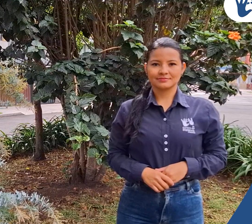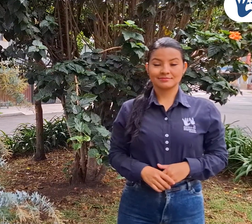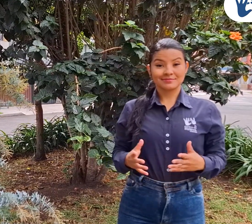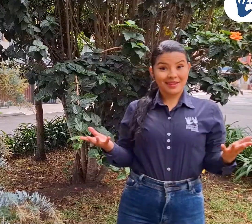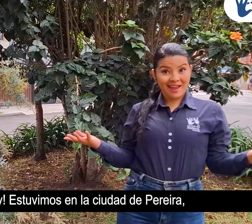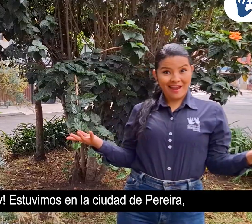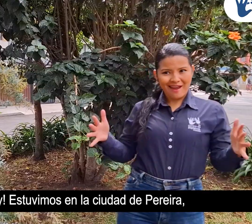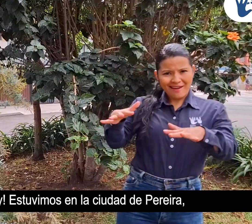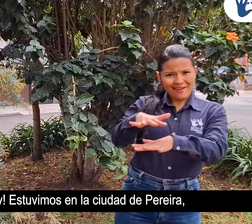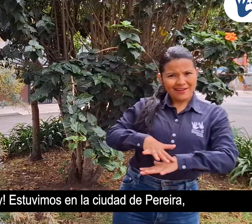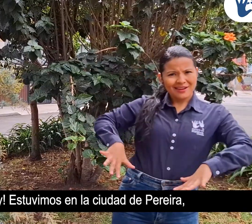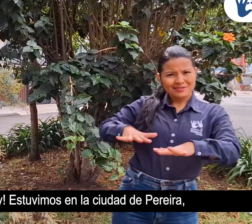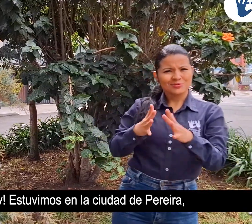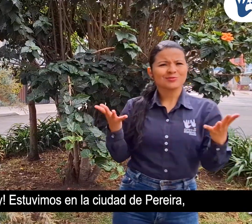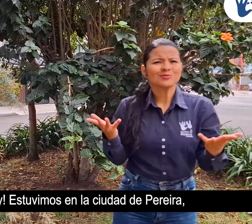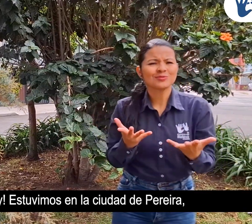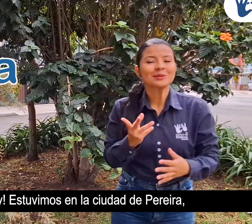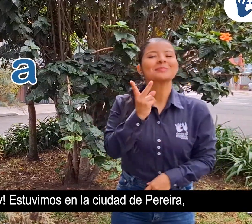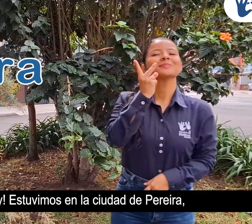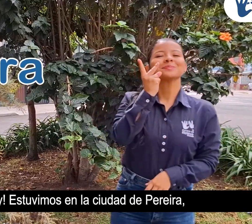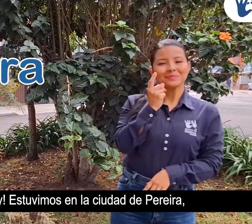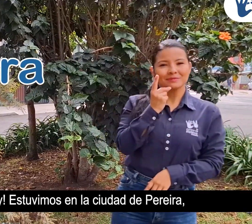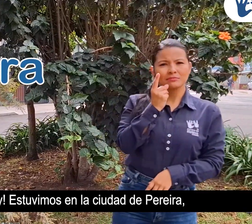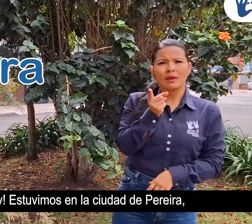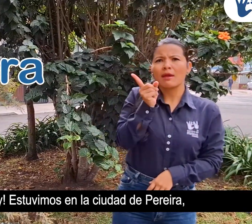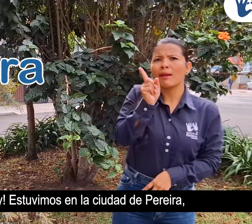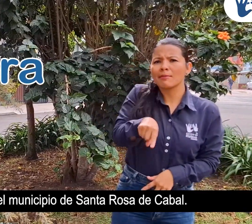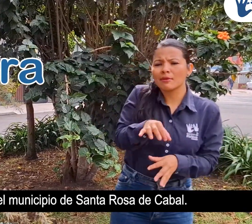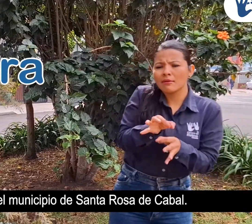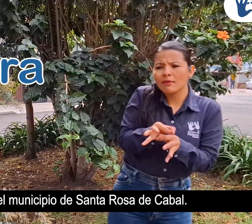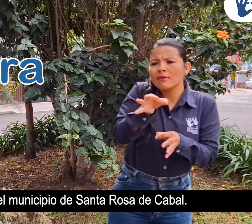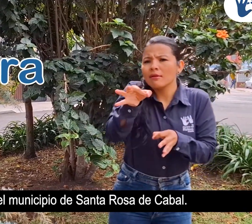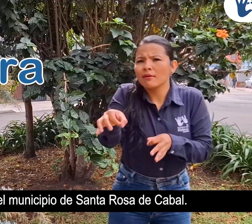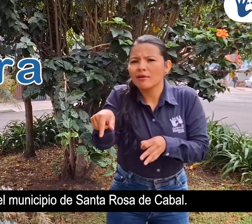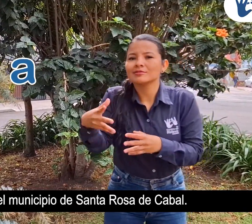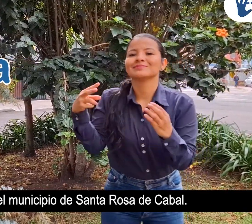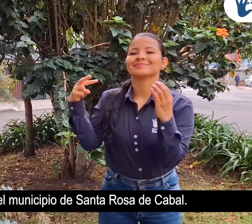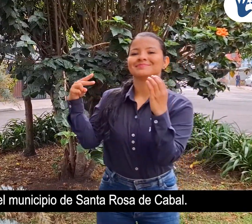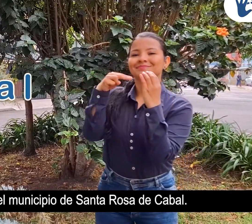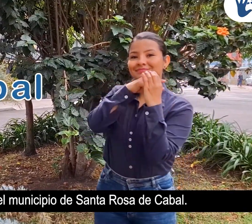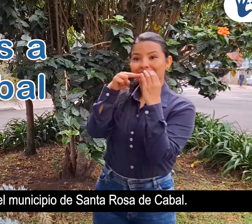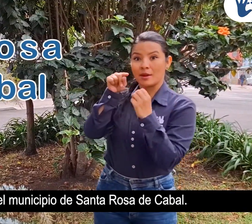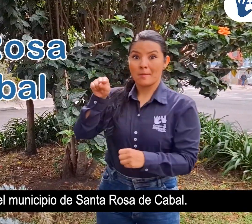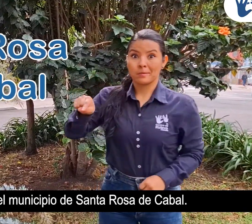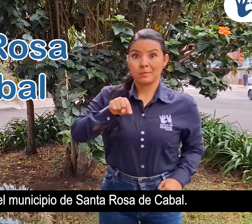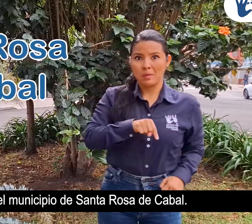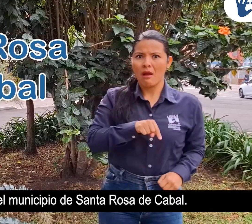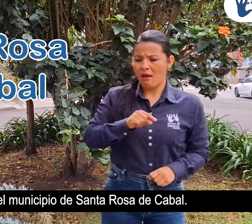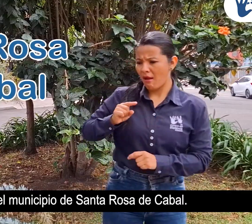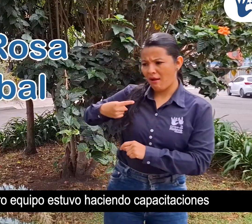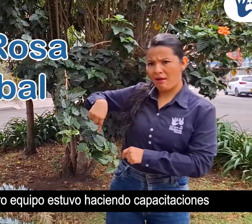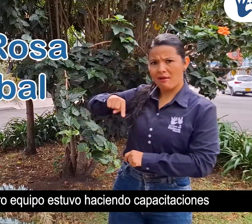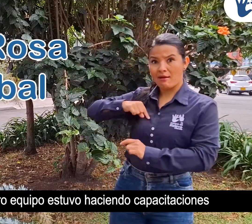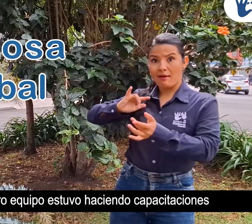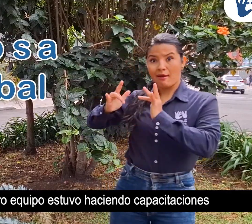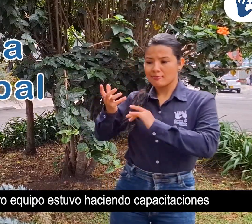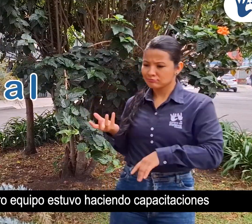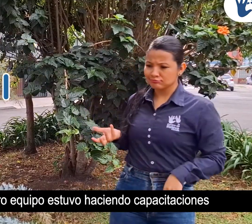¡Hey! Estuvimos en la ciudad de Pereira y en el municipio de Santa Rosa de Cabal. Allí nuestro equipo